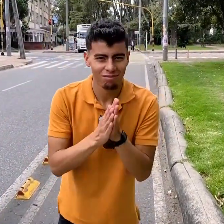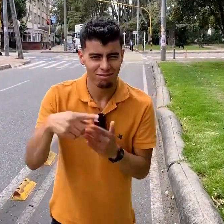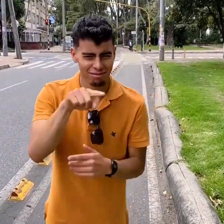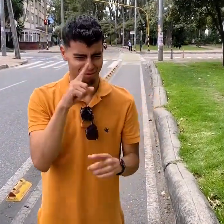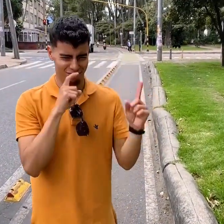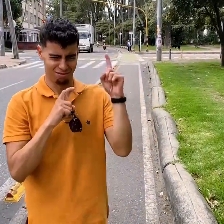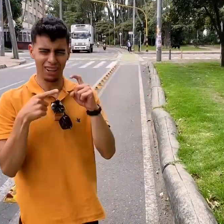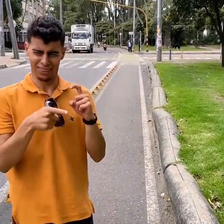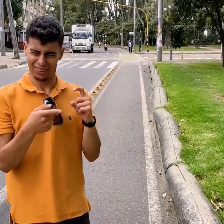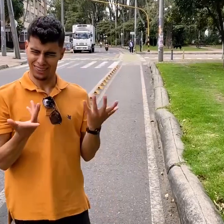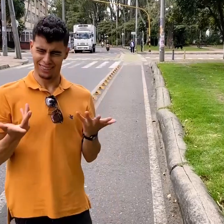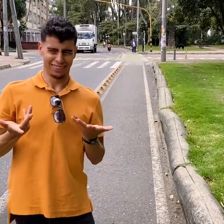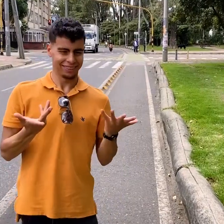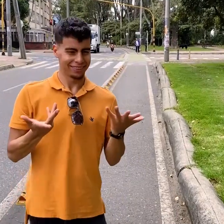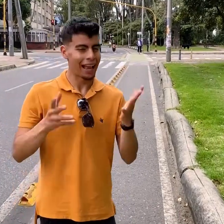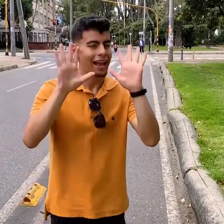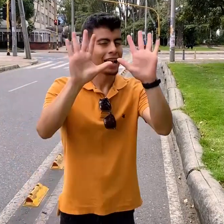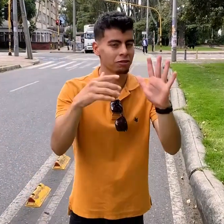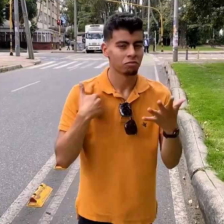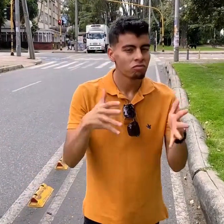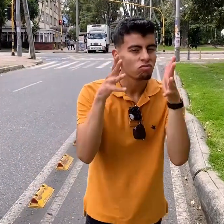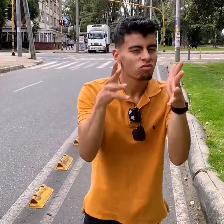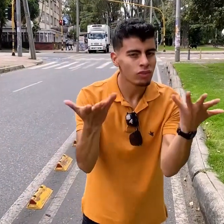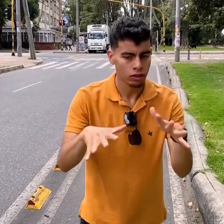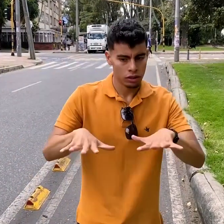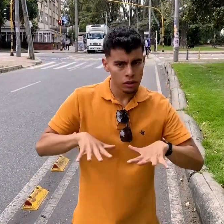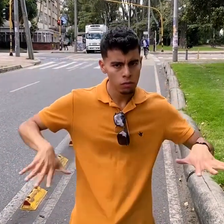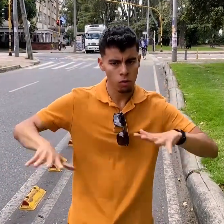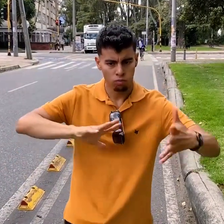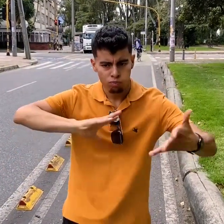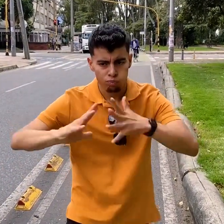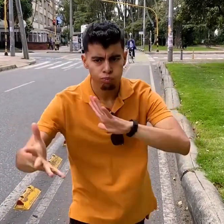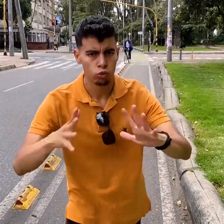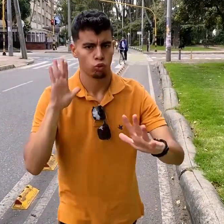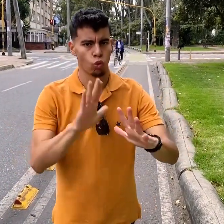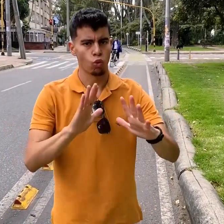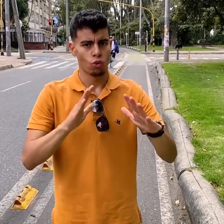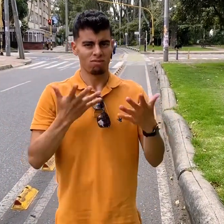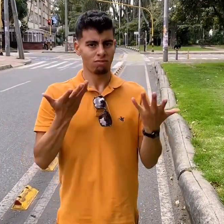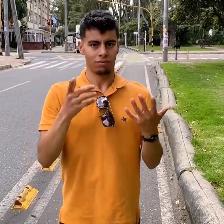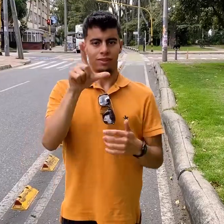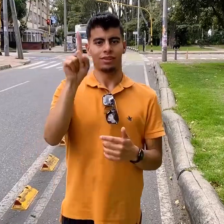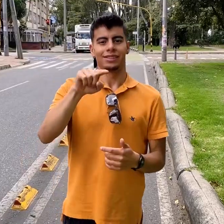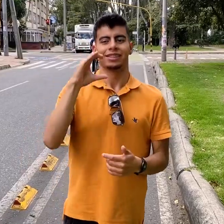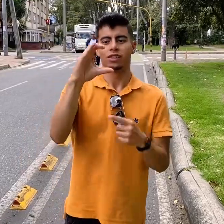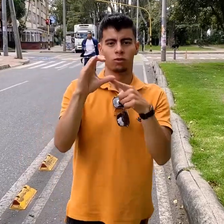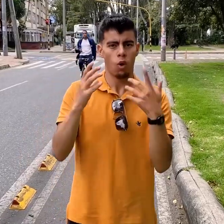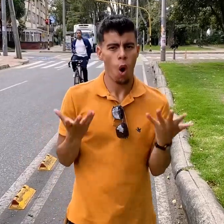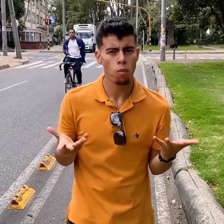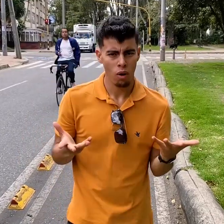Seguro se preguntarán, ¿en dónde estamos? En este espacio vamos a hablar un poco de la lengua de señas colombiana. Vamos, les voy